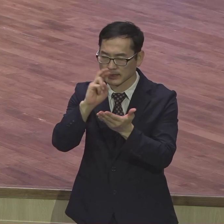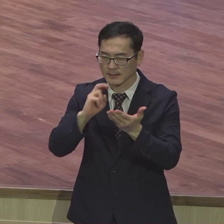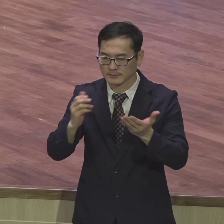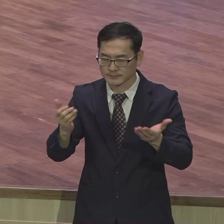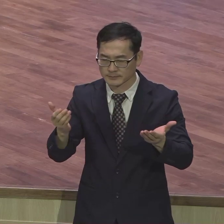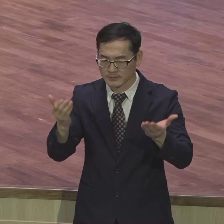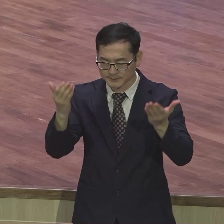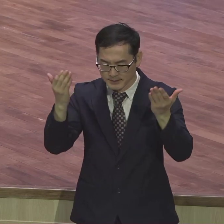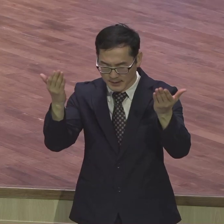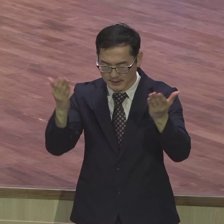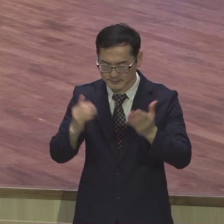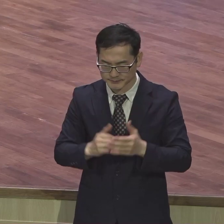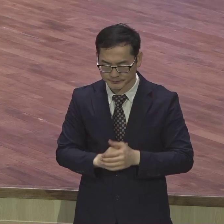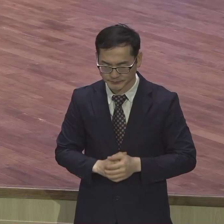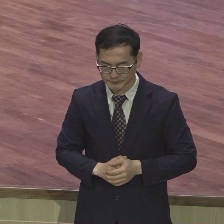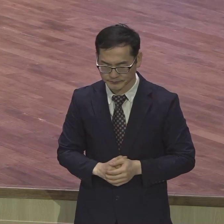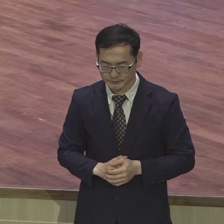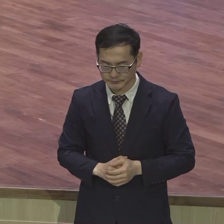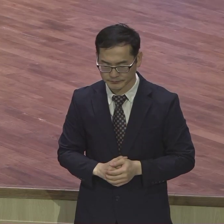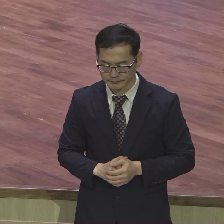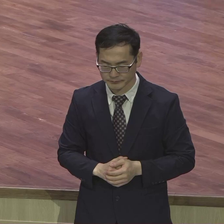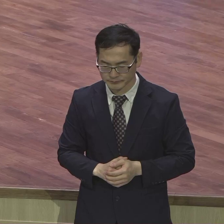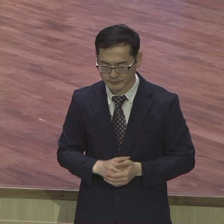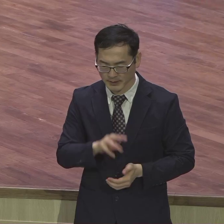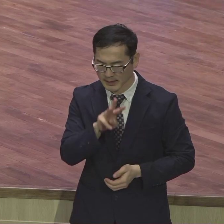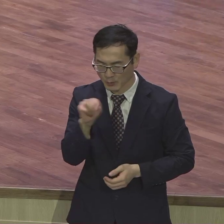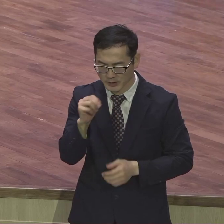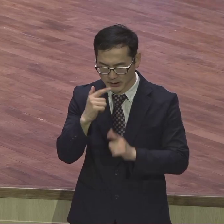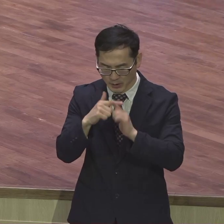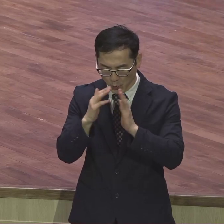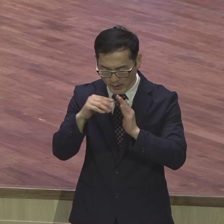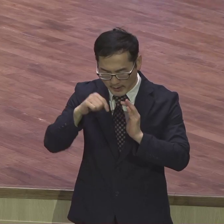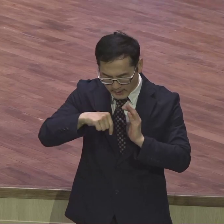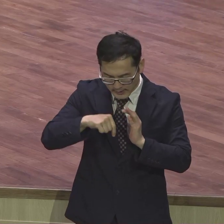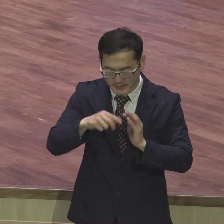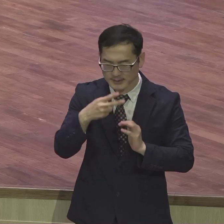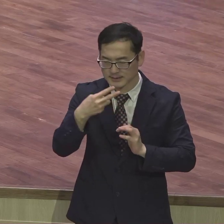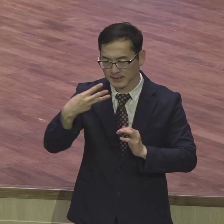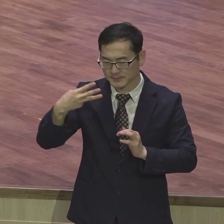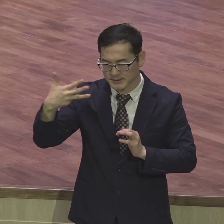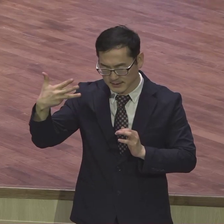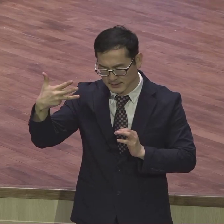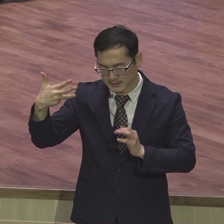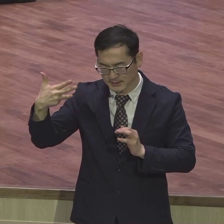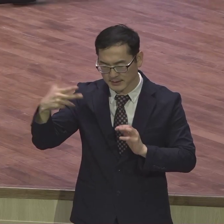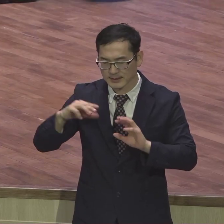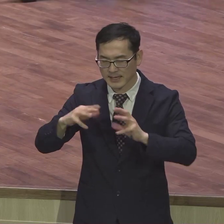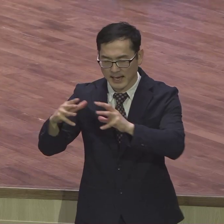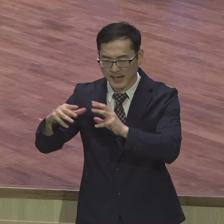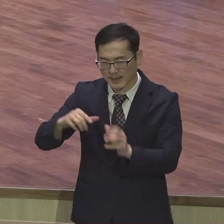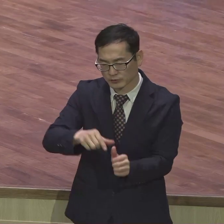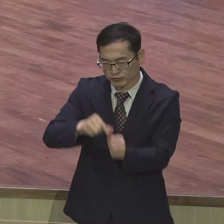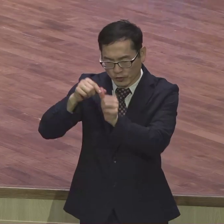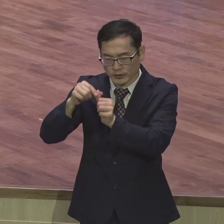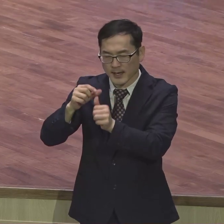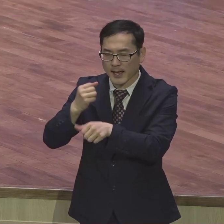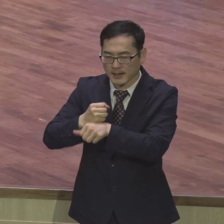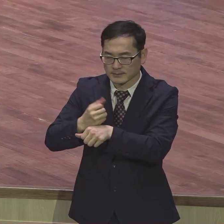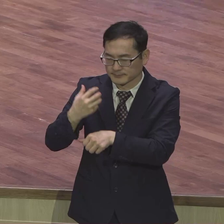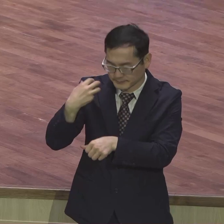감사를 드립니다 하나님 이 여운 교회가 참으로 주님 237나라 살리는 교회 되기하여 주옵사사 참으로 바울의